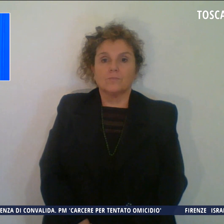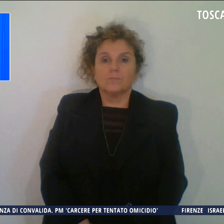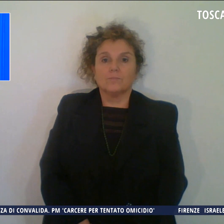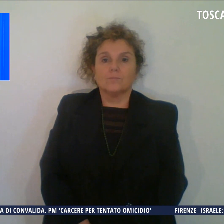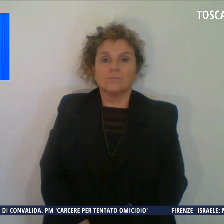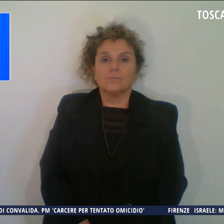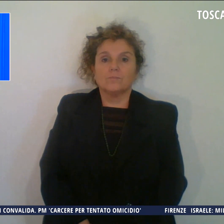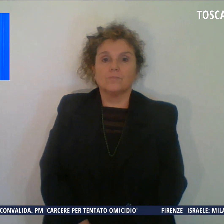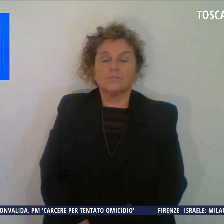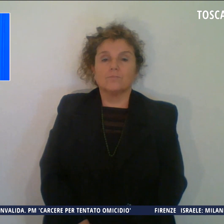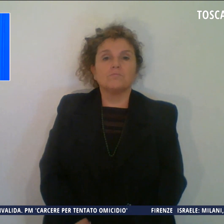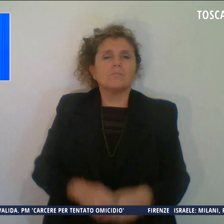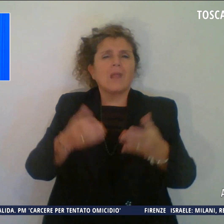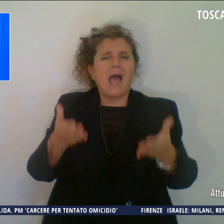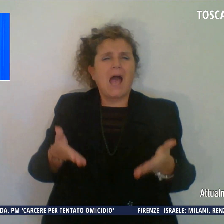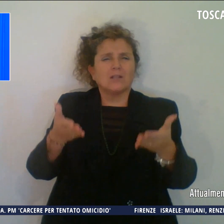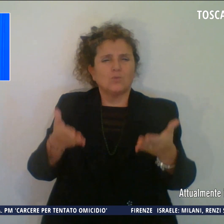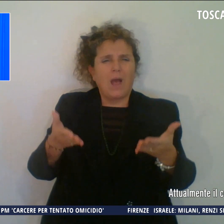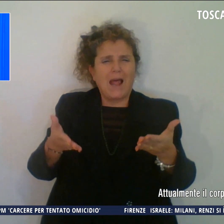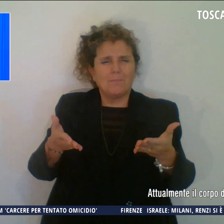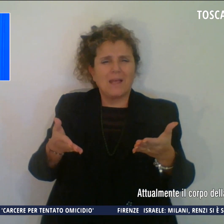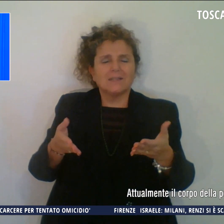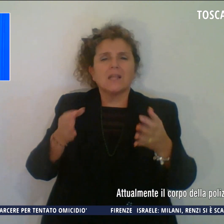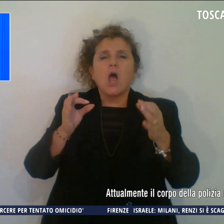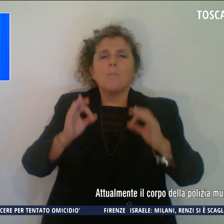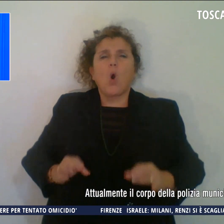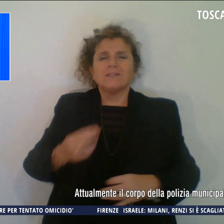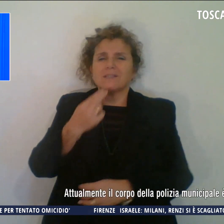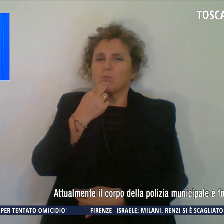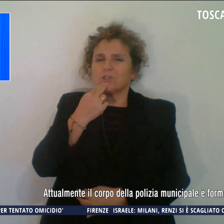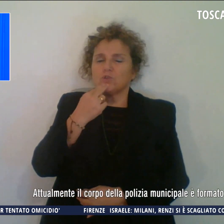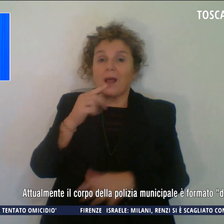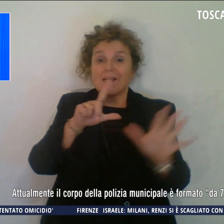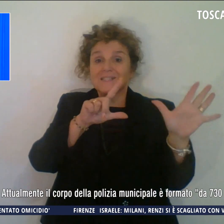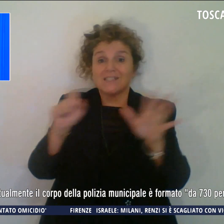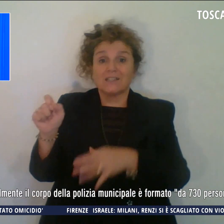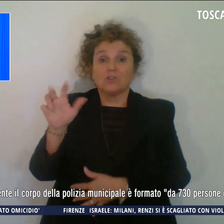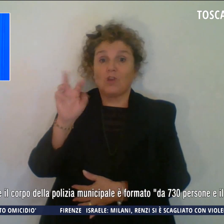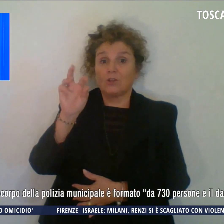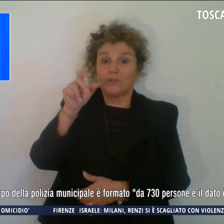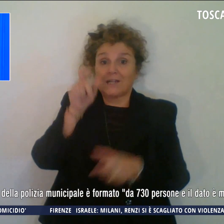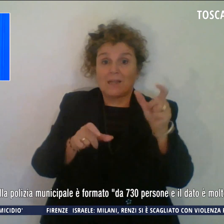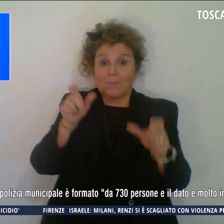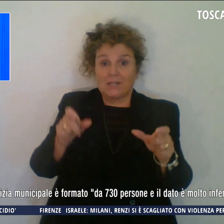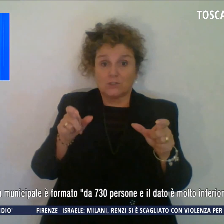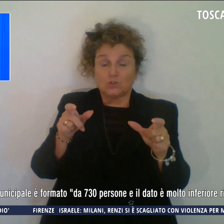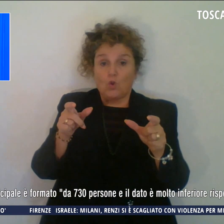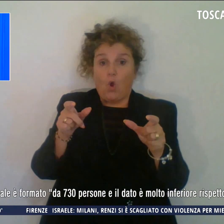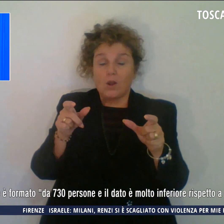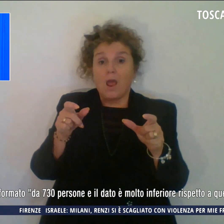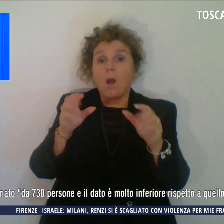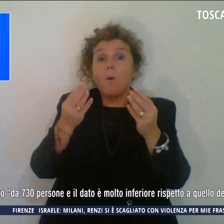Attualmente il corpo della Polizia Municipale è formato da 730 persone, il dato è molto inferiore